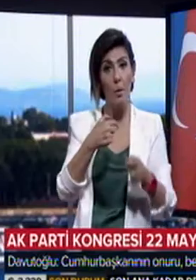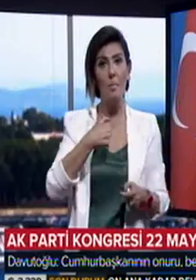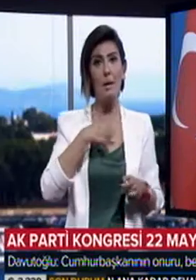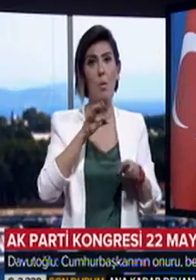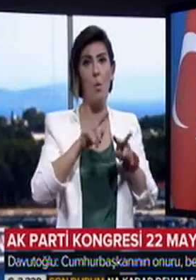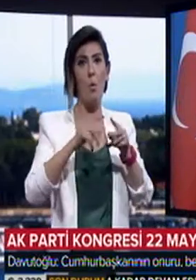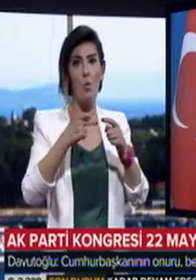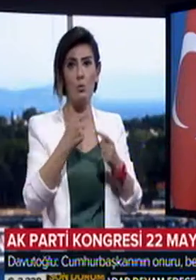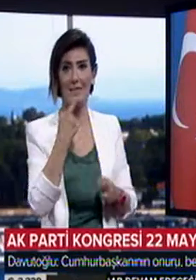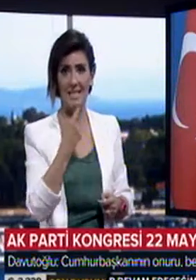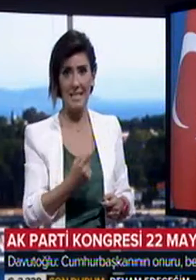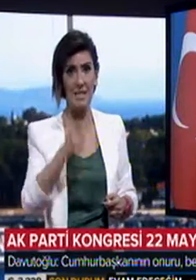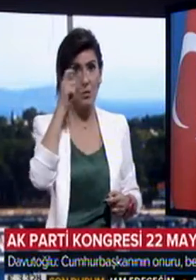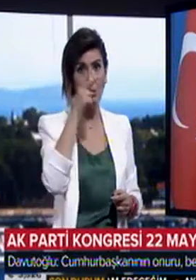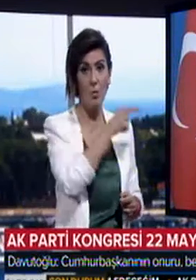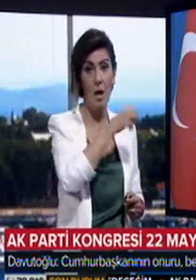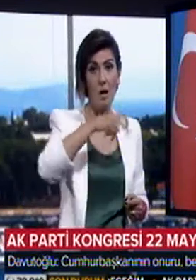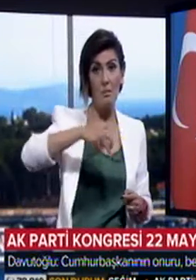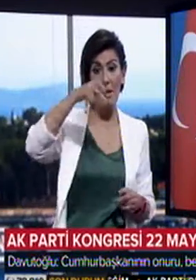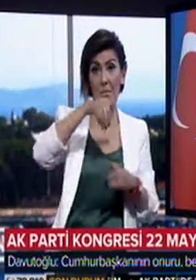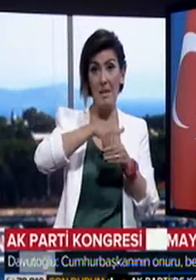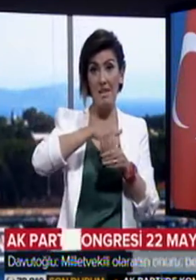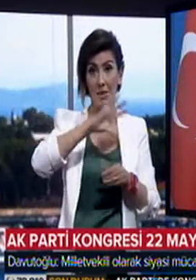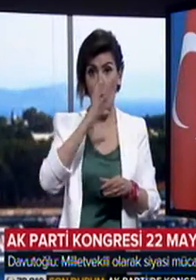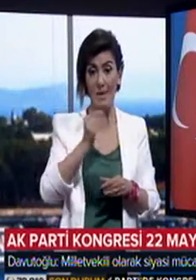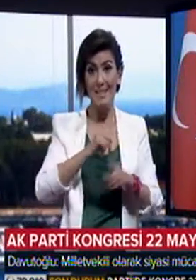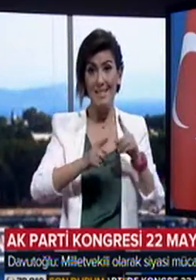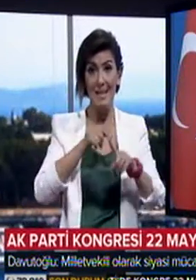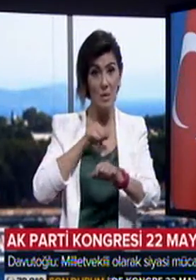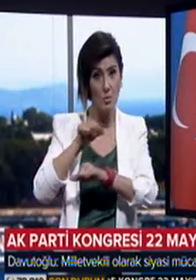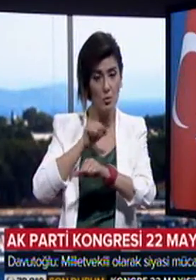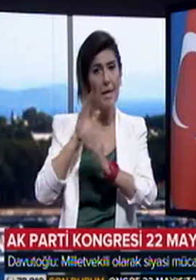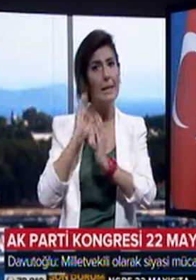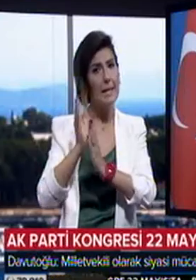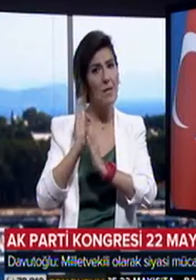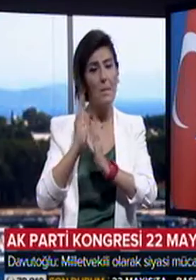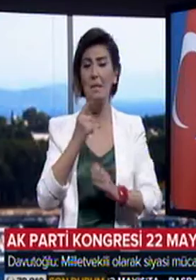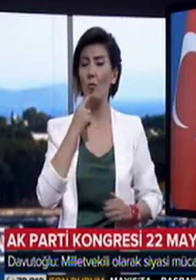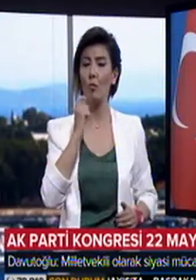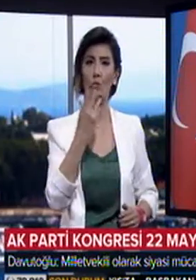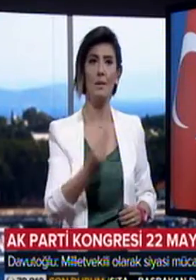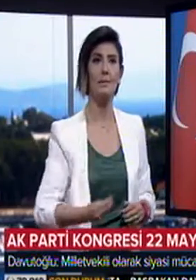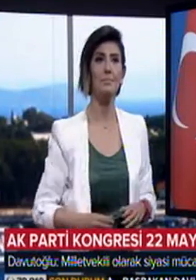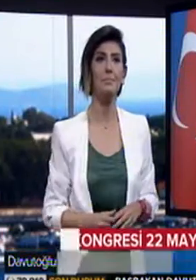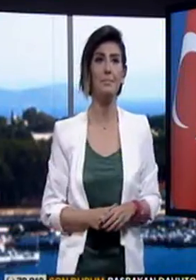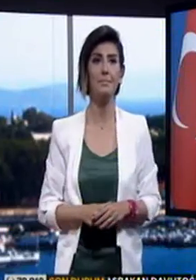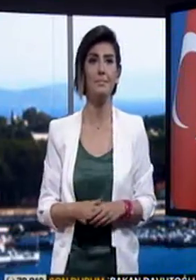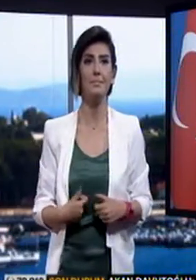dedi. Davutoğlu, AK Parti milletvekili olarak siyasi mücadelesini devam ettireceğini de vurguladı.